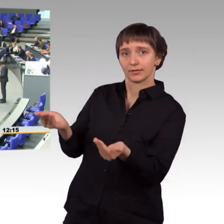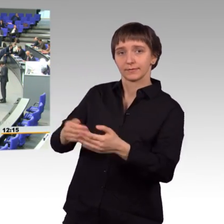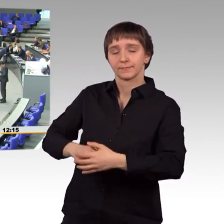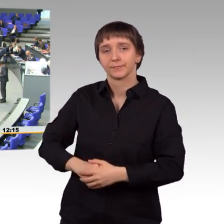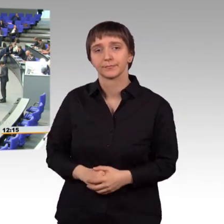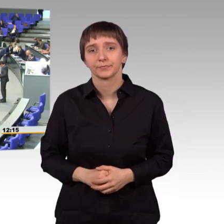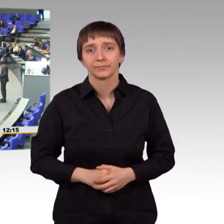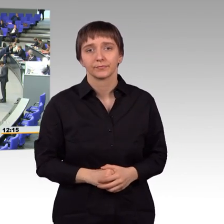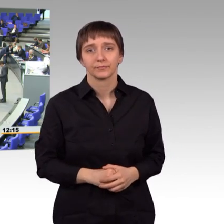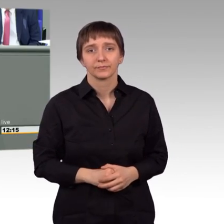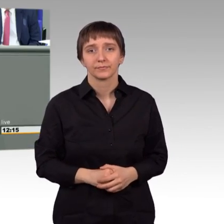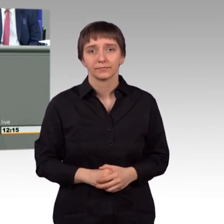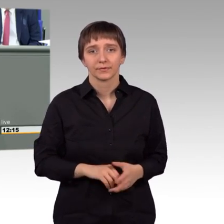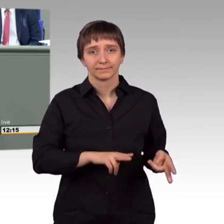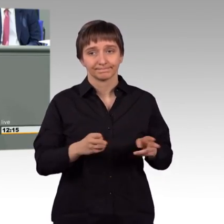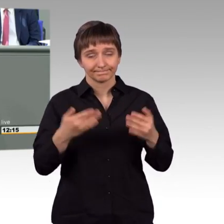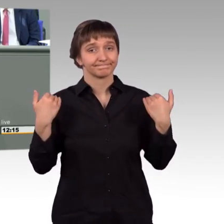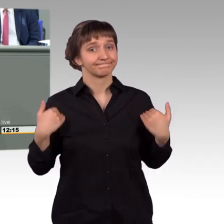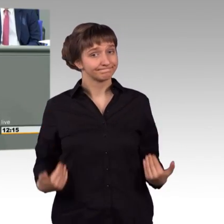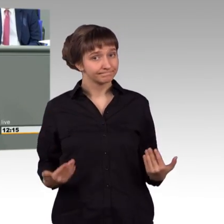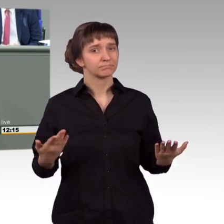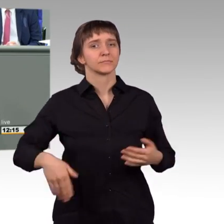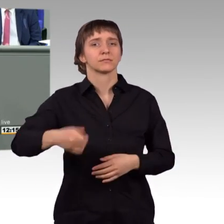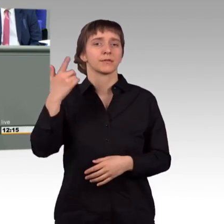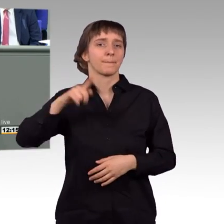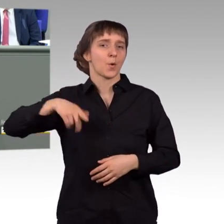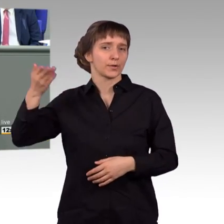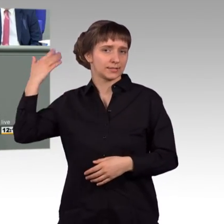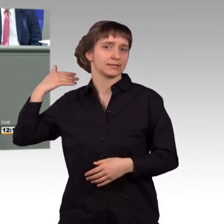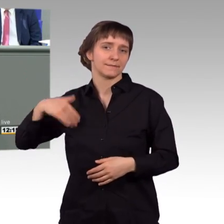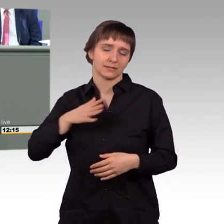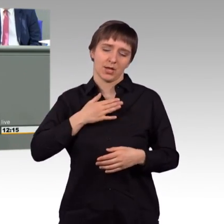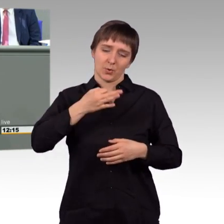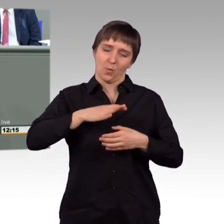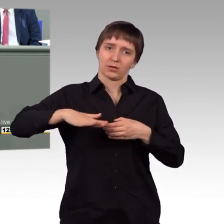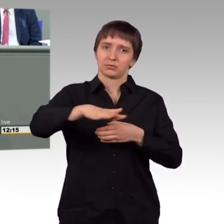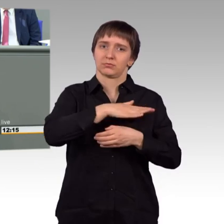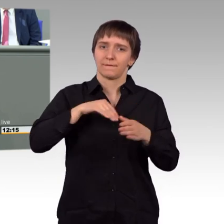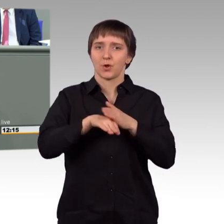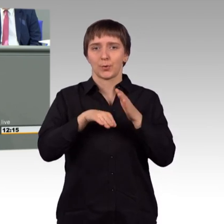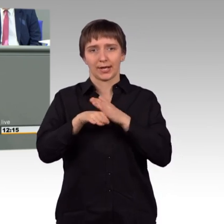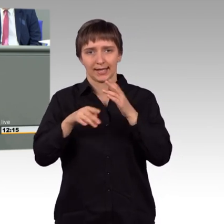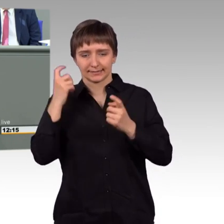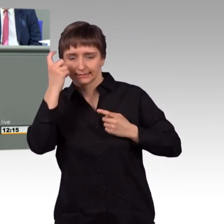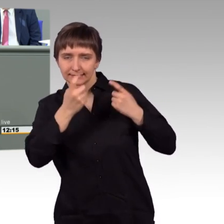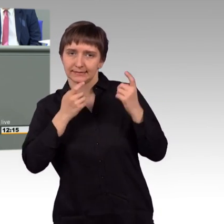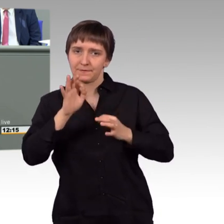Als Bürgermeister habe ich mich vor wenigen Monaten noch um Flüchtlinge in meiner Ortschaft gekümmert. Dabei waren auch viele, die von den